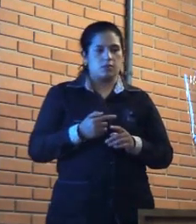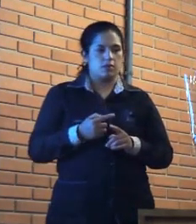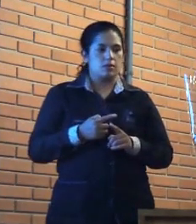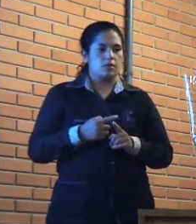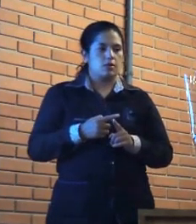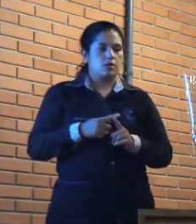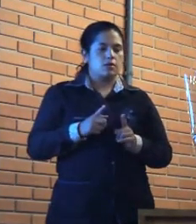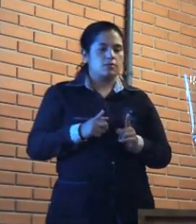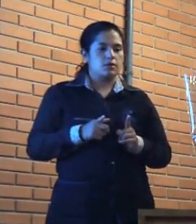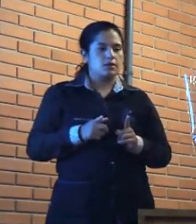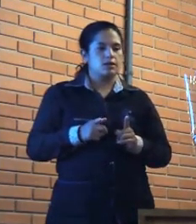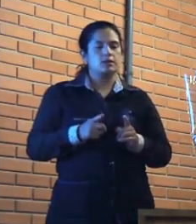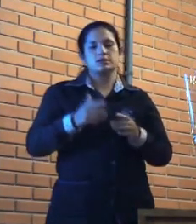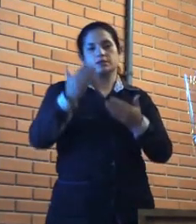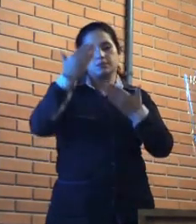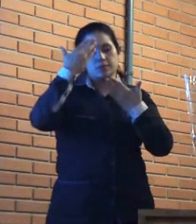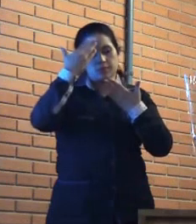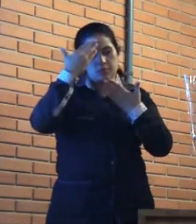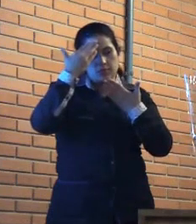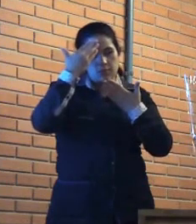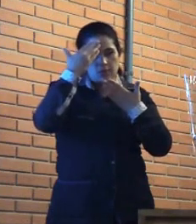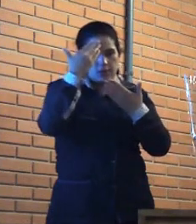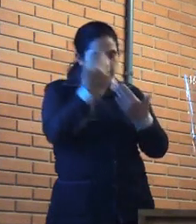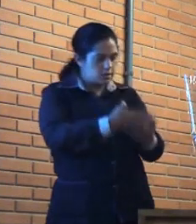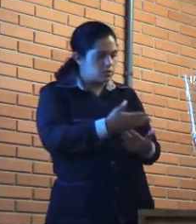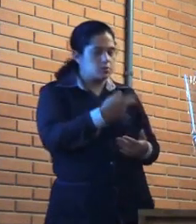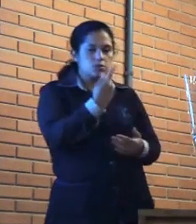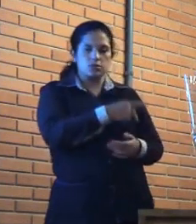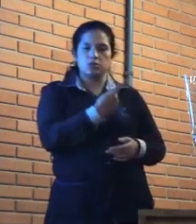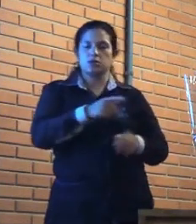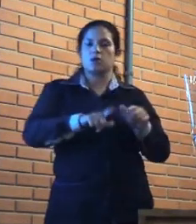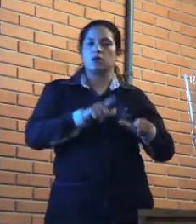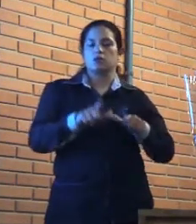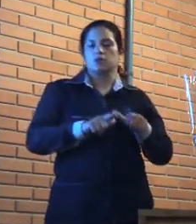agradecimento e completurações pelo seu excelente trabalho.